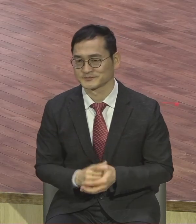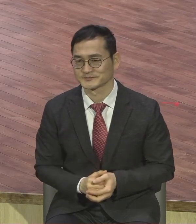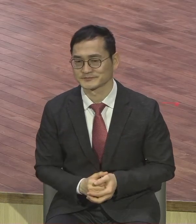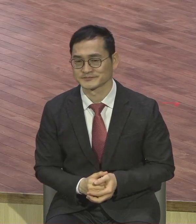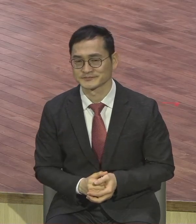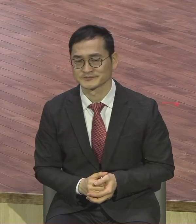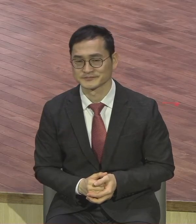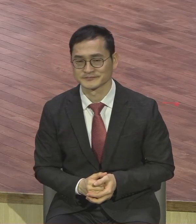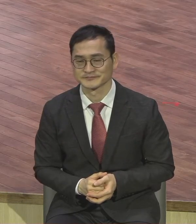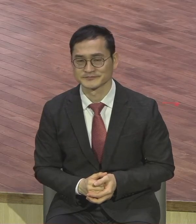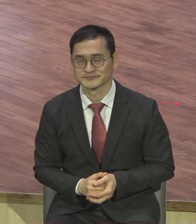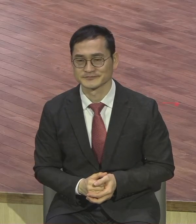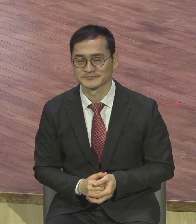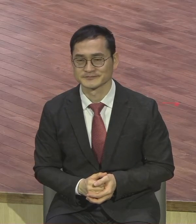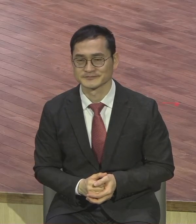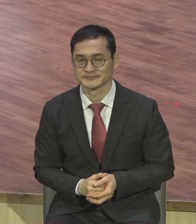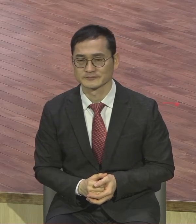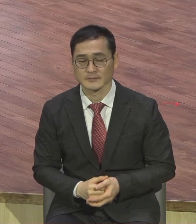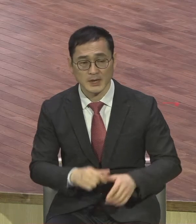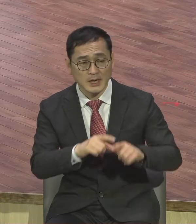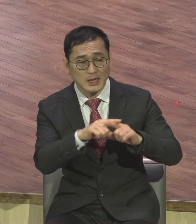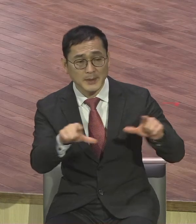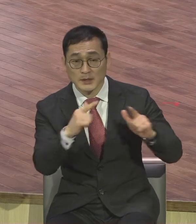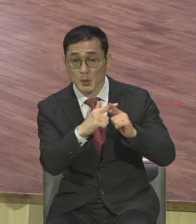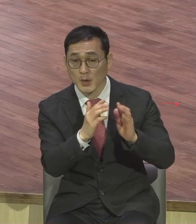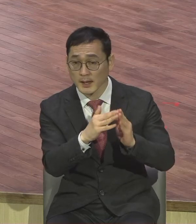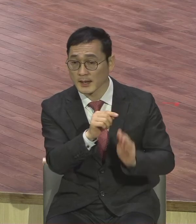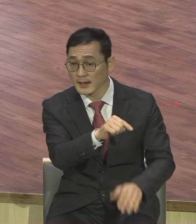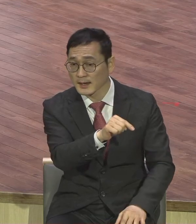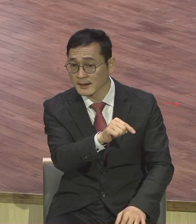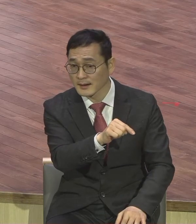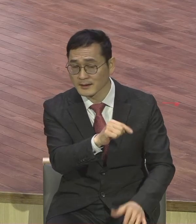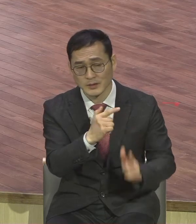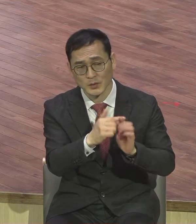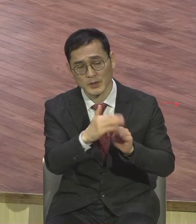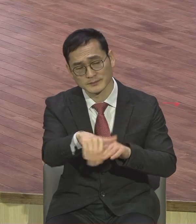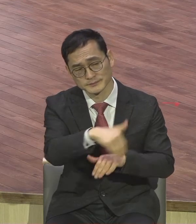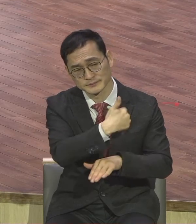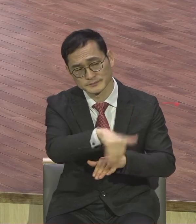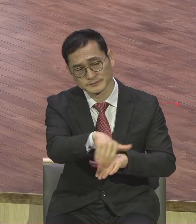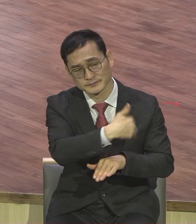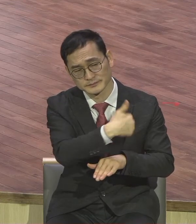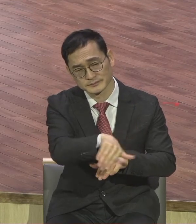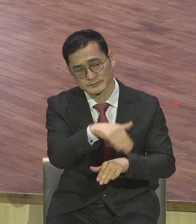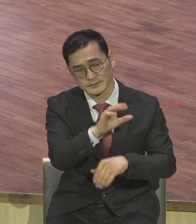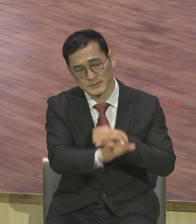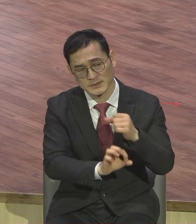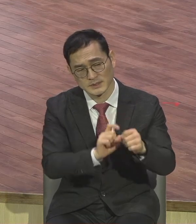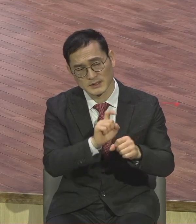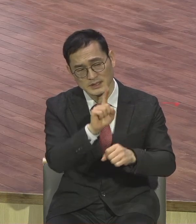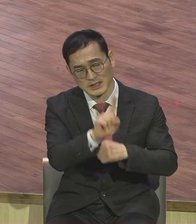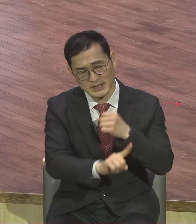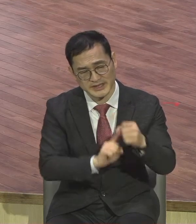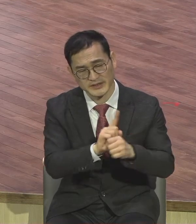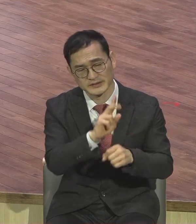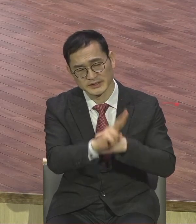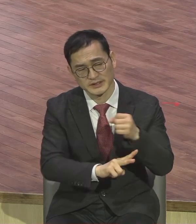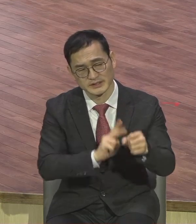그래서 일반 교회들은요 교회를 다니면서 수년 수십년 다녀요 집사도